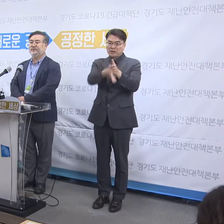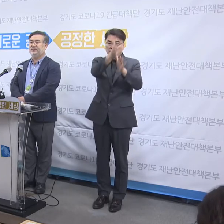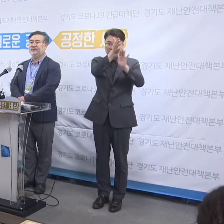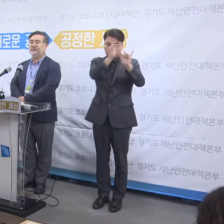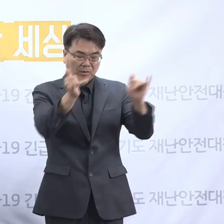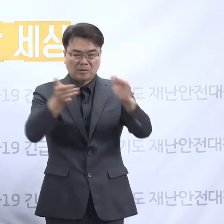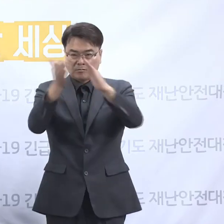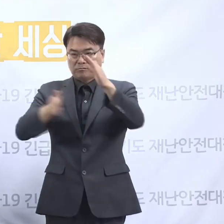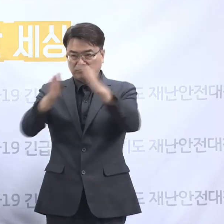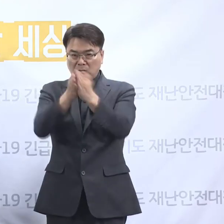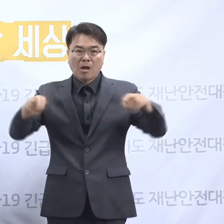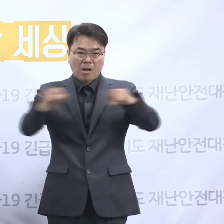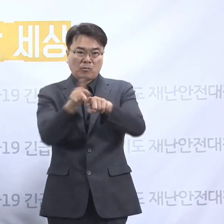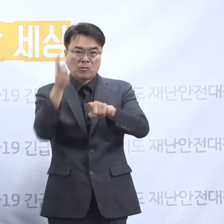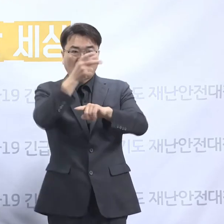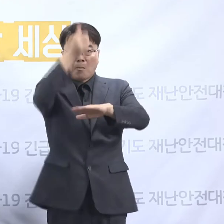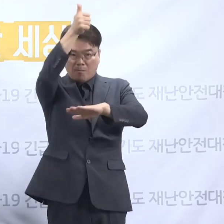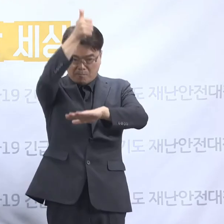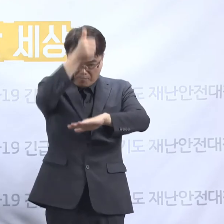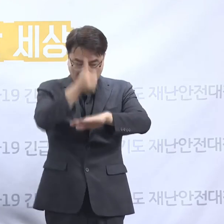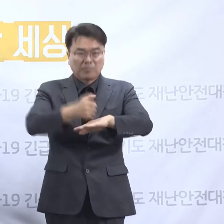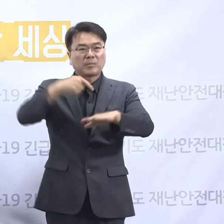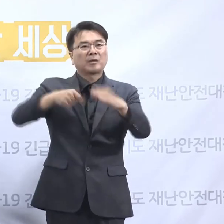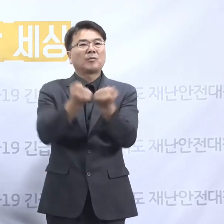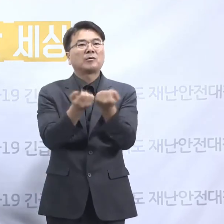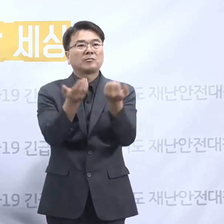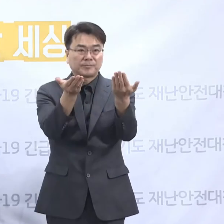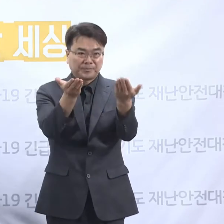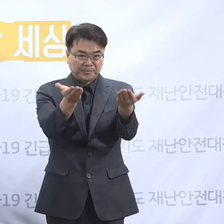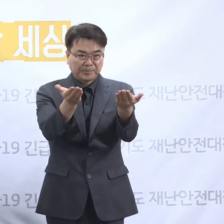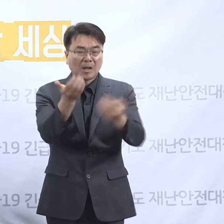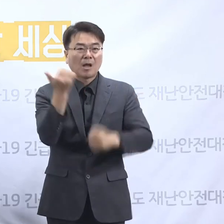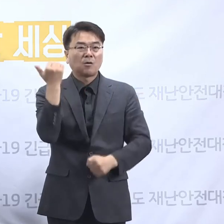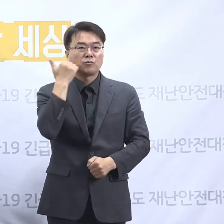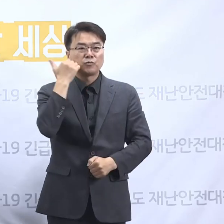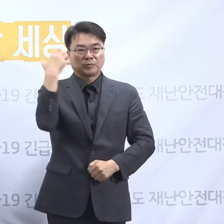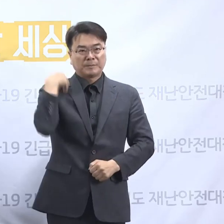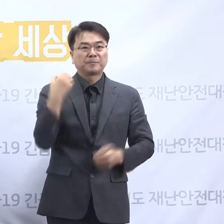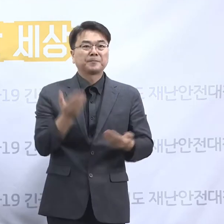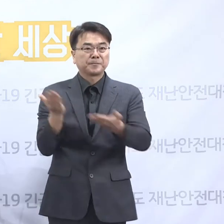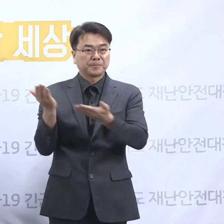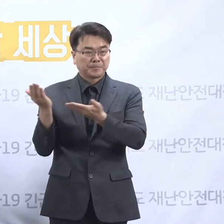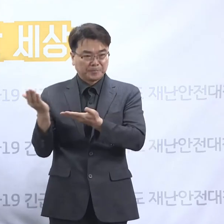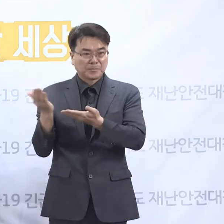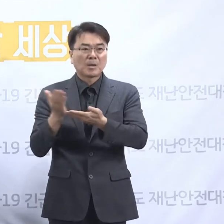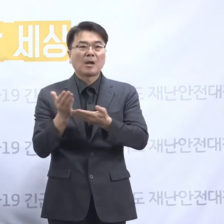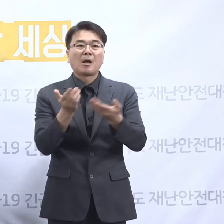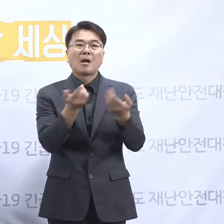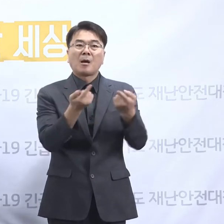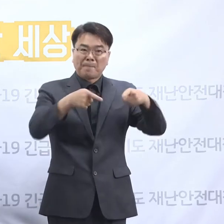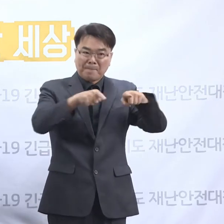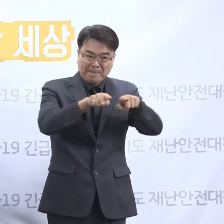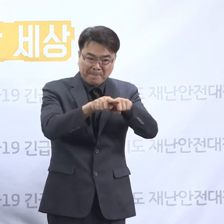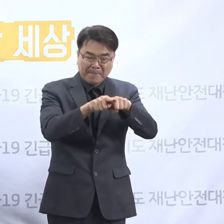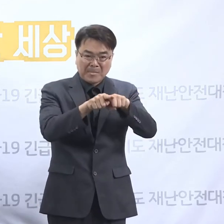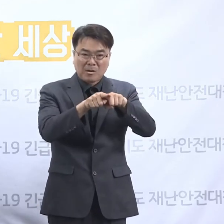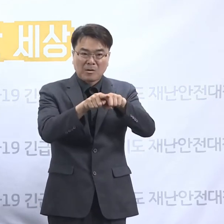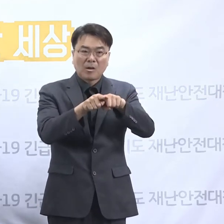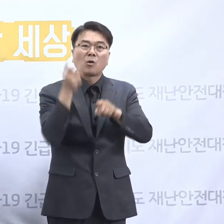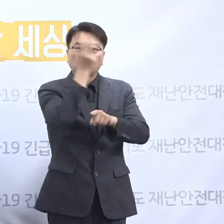브리핑입니다. 발표는 송기춘 민간합동조사단 민간공동단장께서